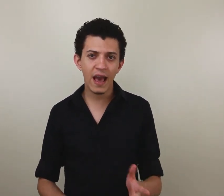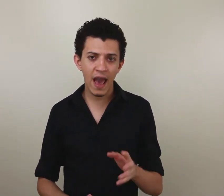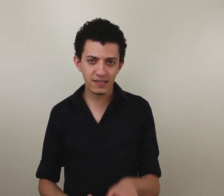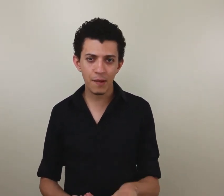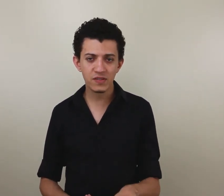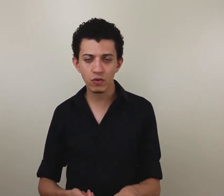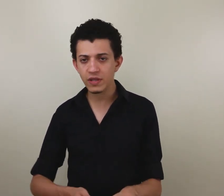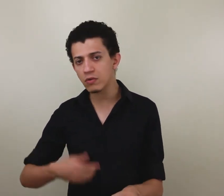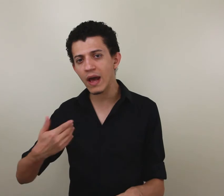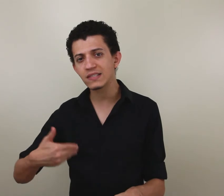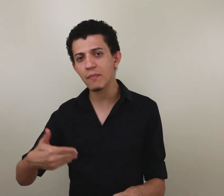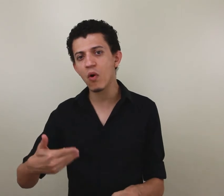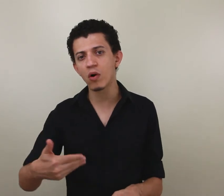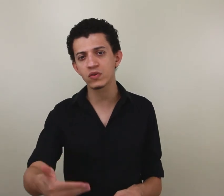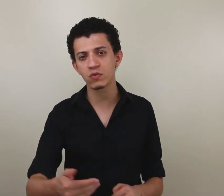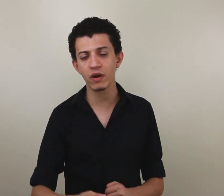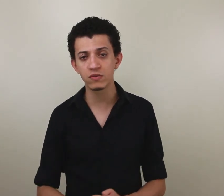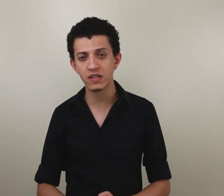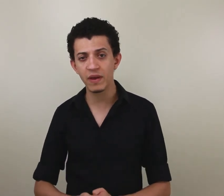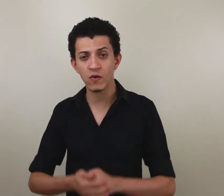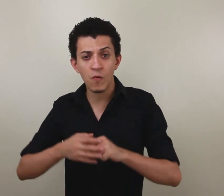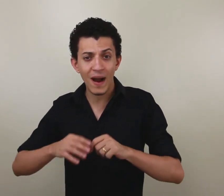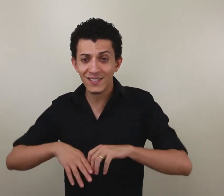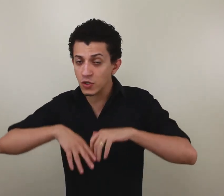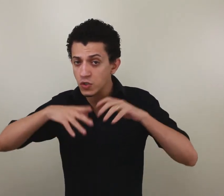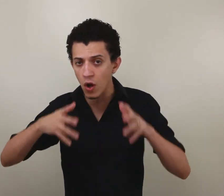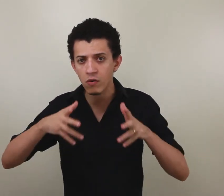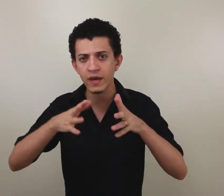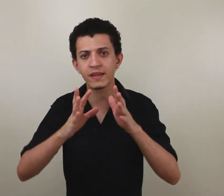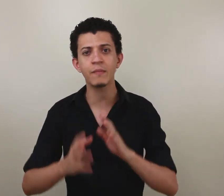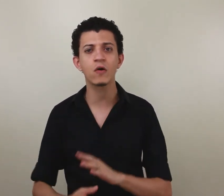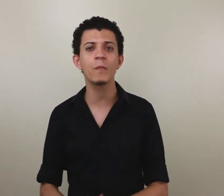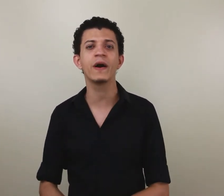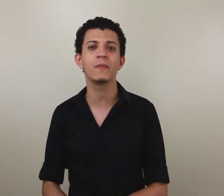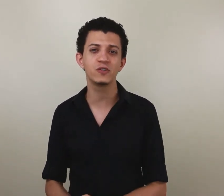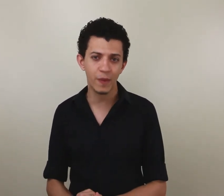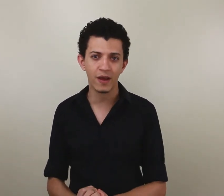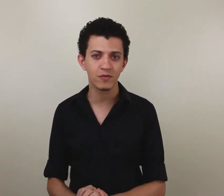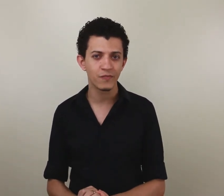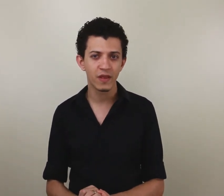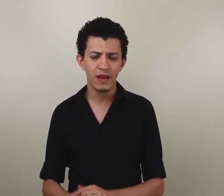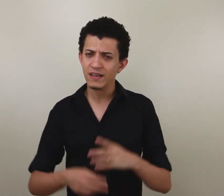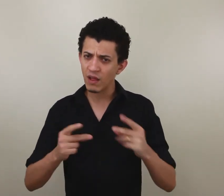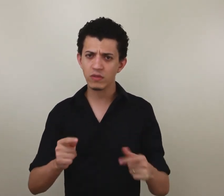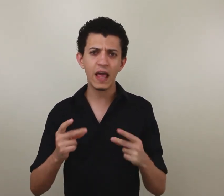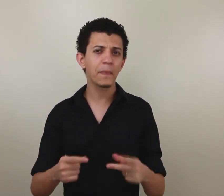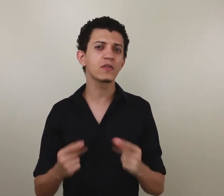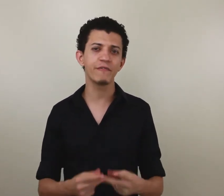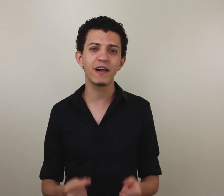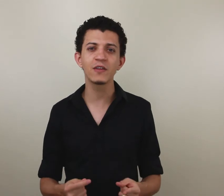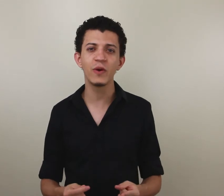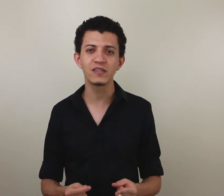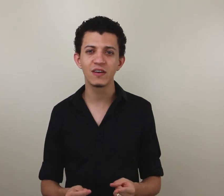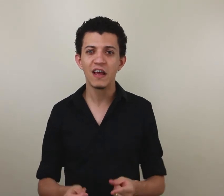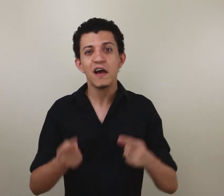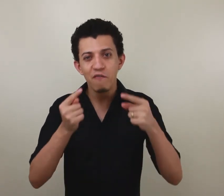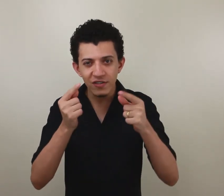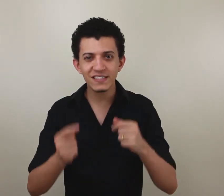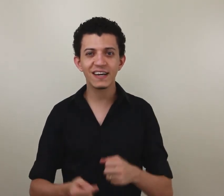recebe esse conteúdo, recebe outros conteúdos também que eu compartilho só com quem está me acompanhando mais de perto. Tem um tempo que eu estou falando isso. Você já